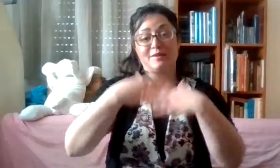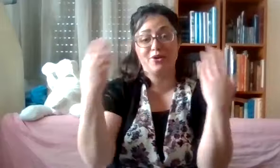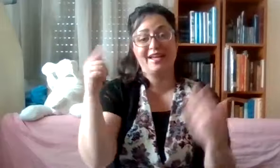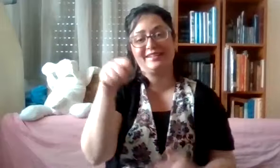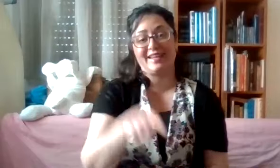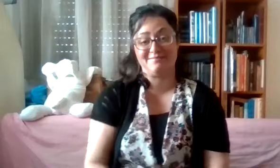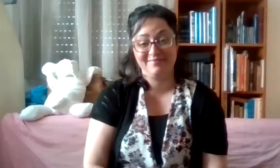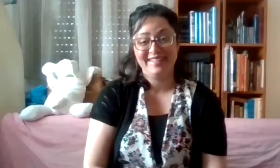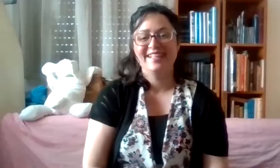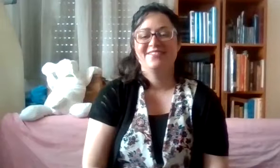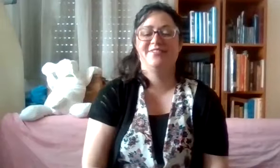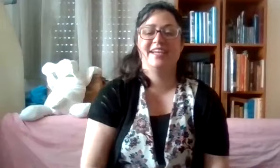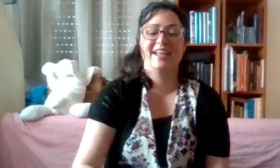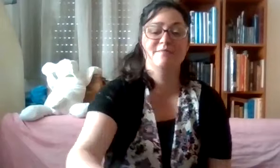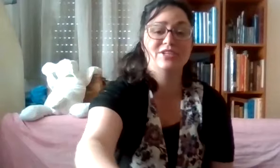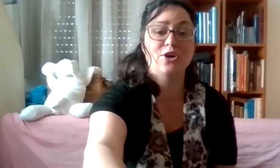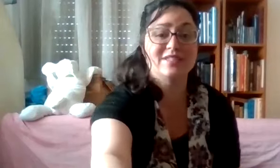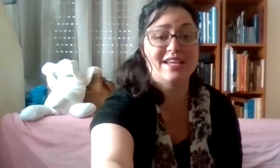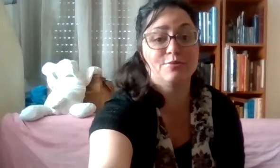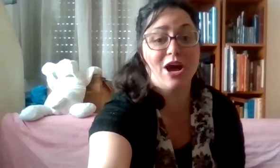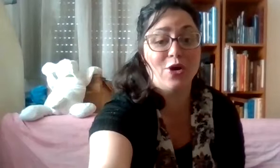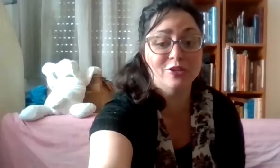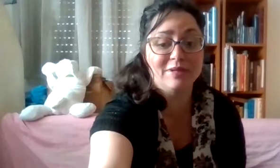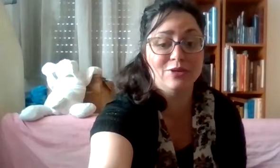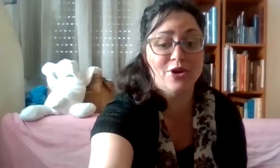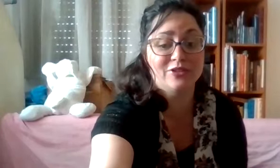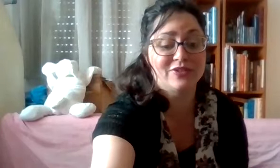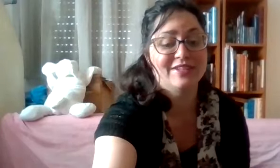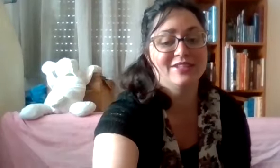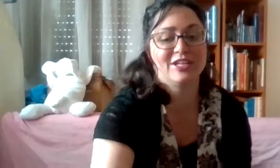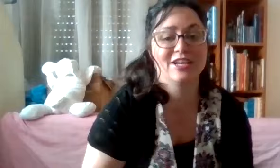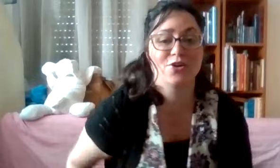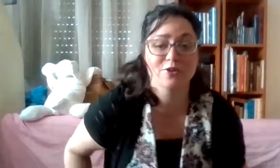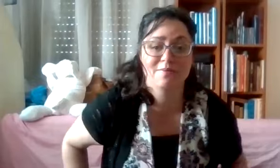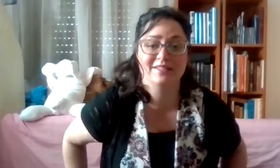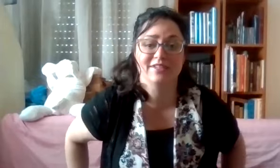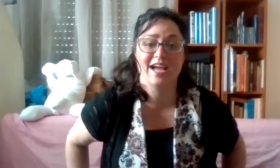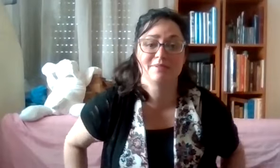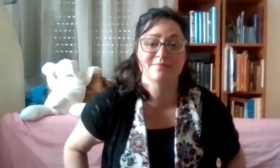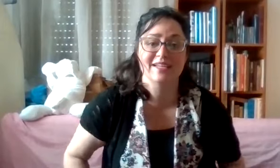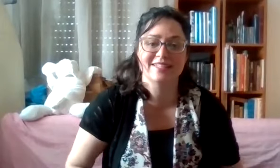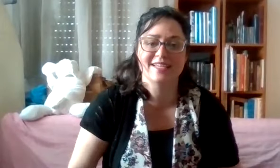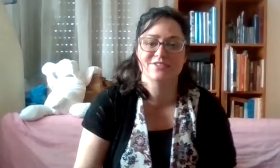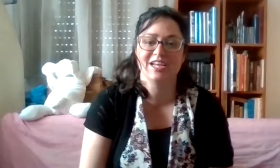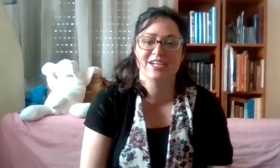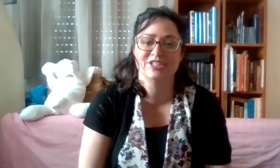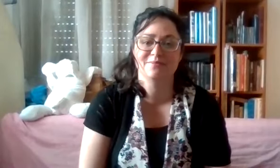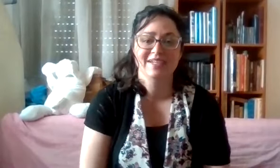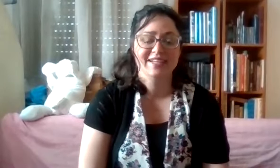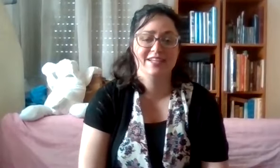הבוקר איתכם. ומי שרוצה לשמוע על עוד פעילויות שקורות בבית אביחי בזמן הזה, אז אפשר להירשם לניוזלטר.